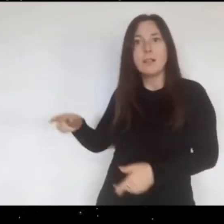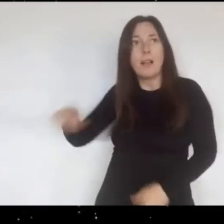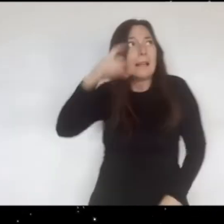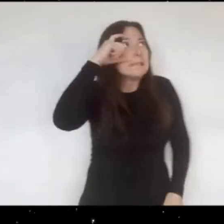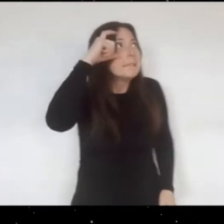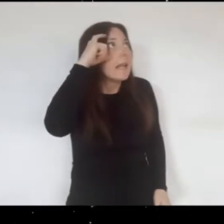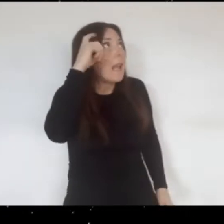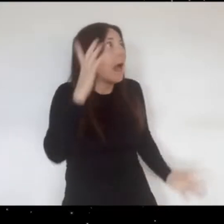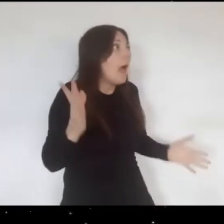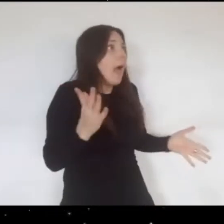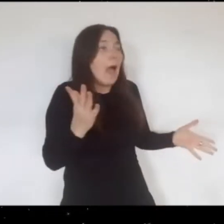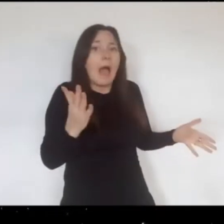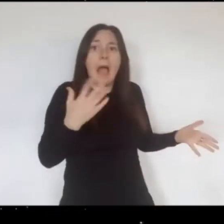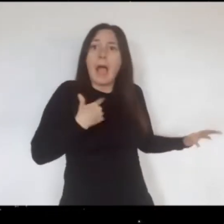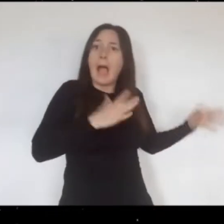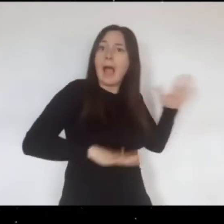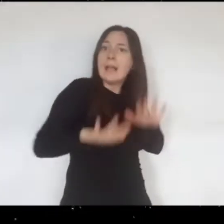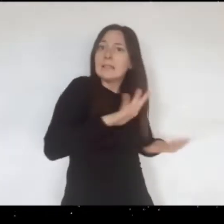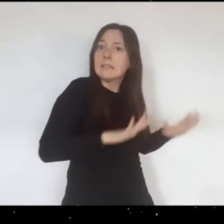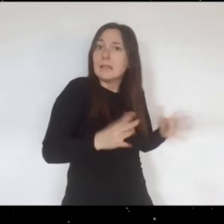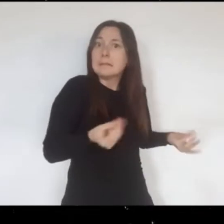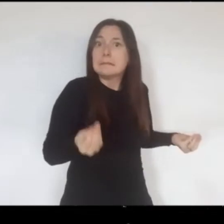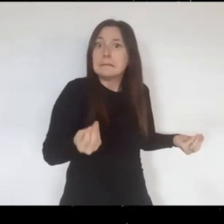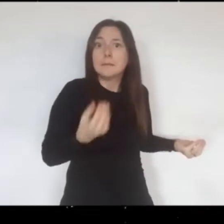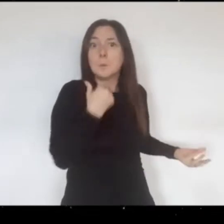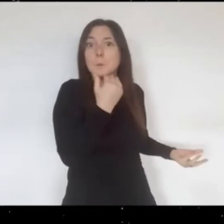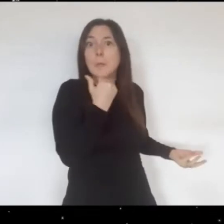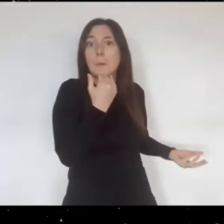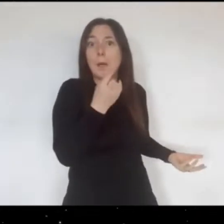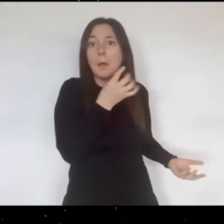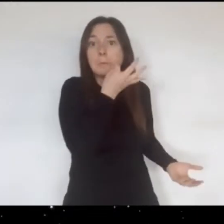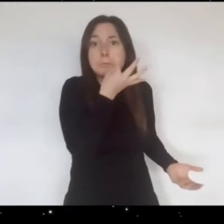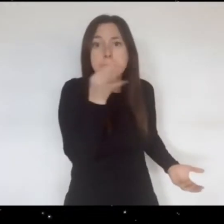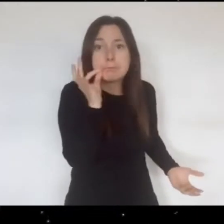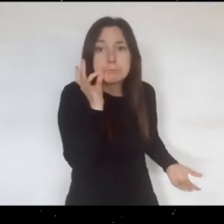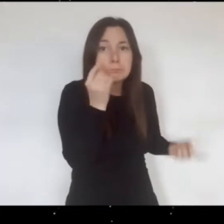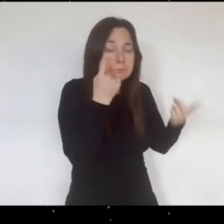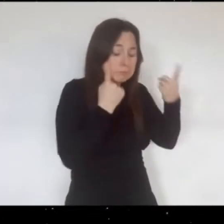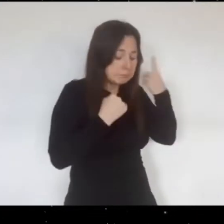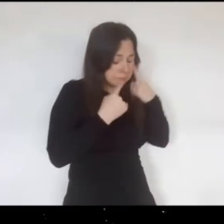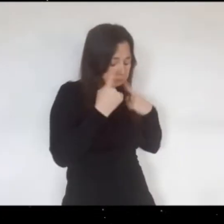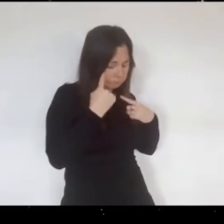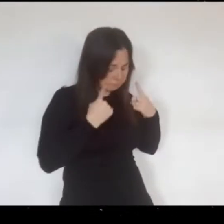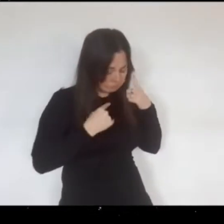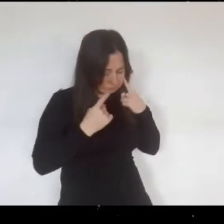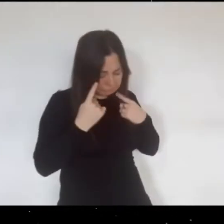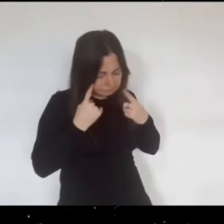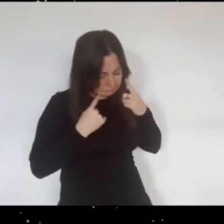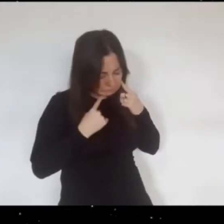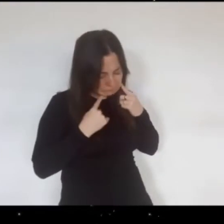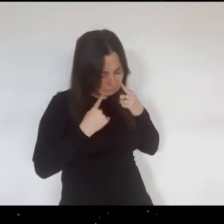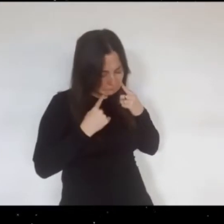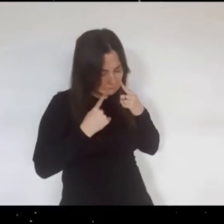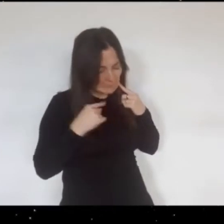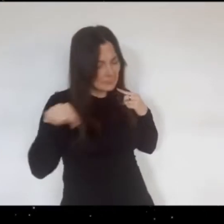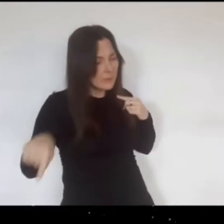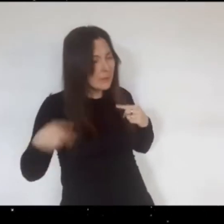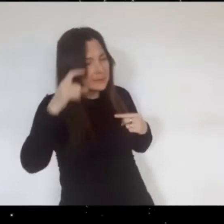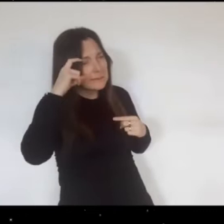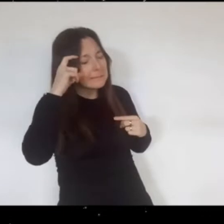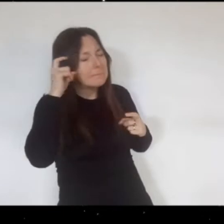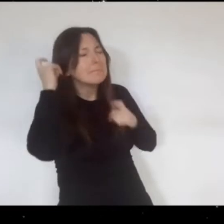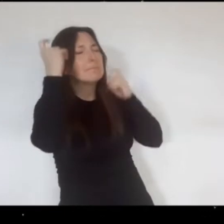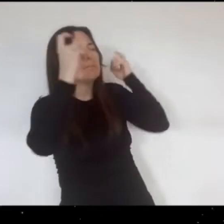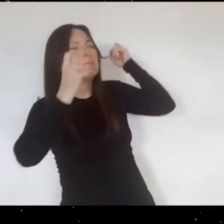piernas Estela, que no sabía qué hacer se puso a llorar bajito y se